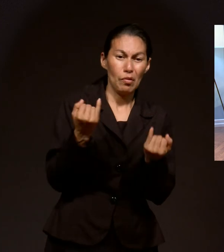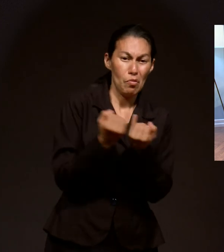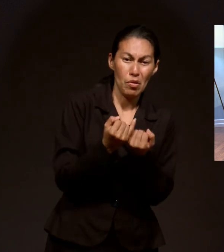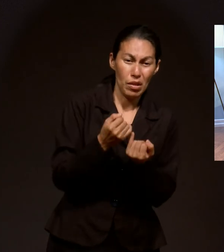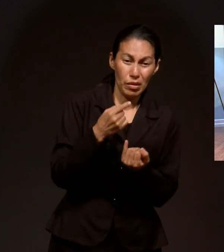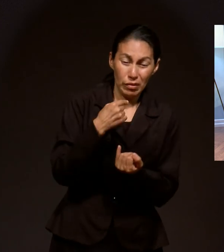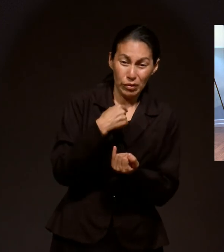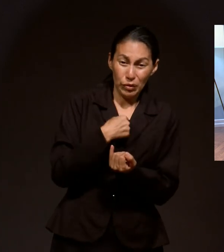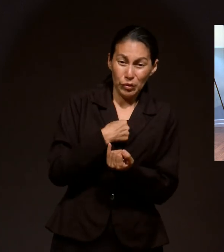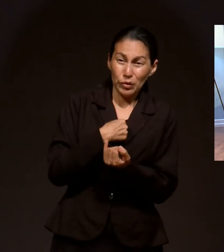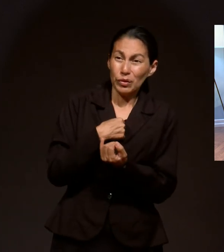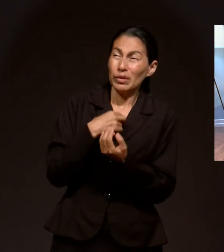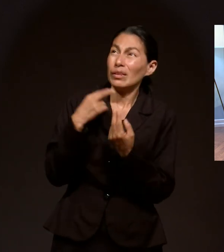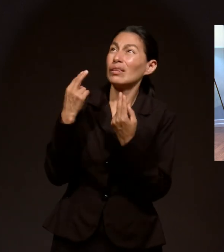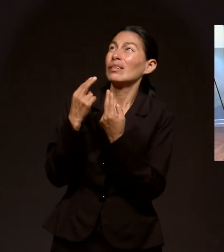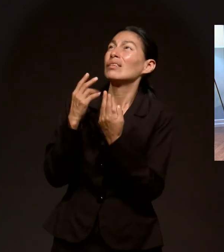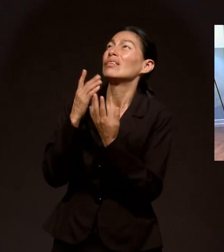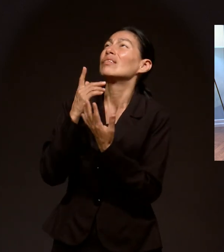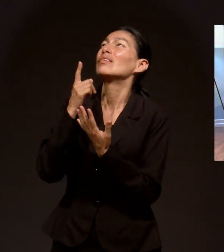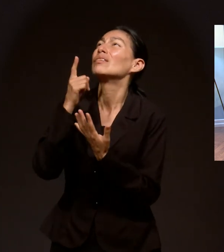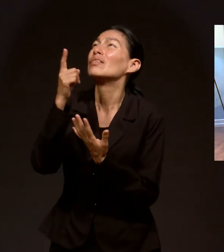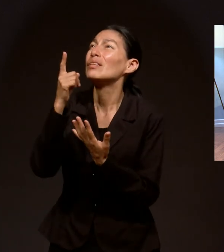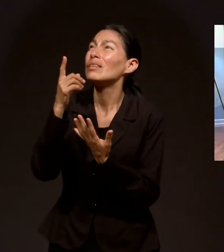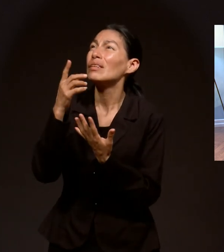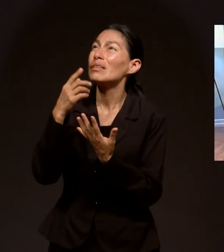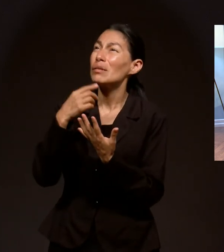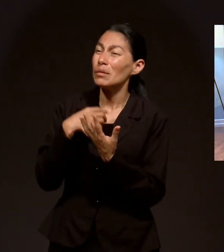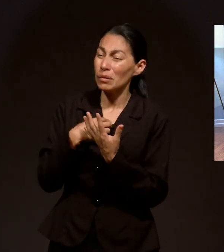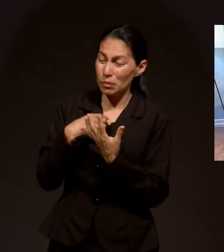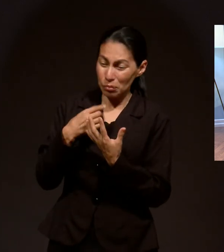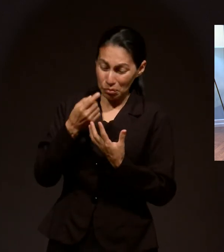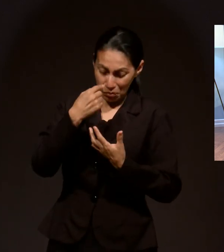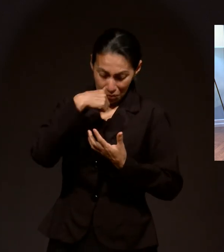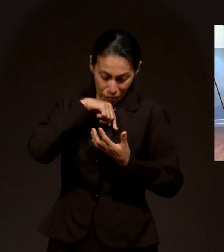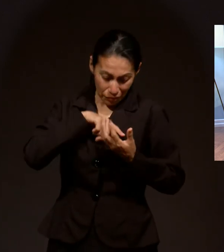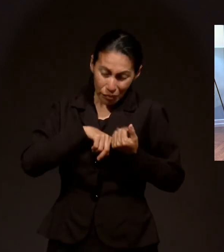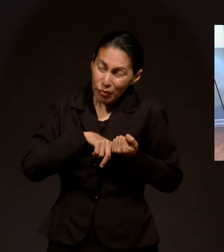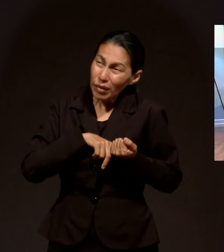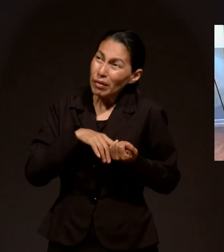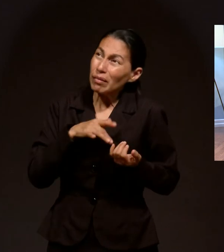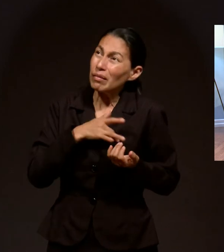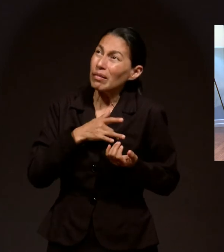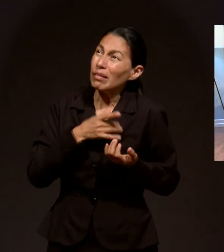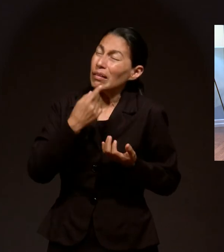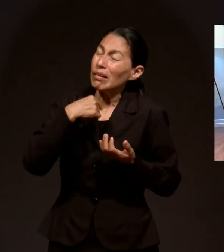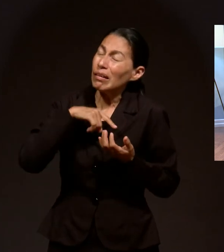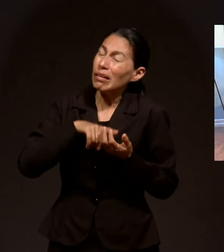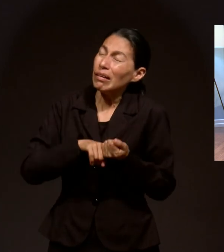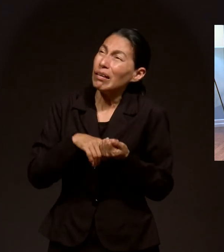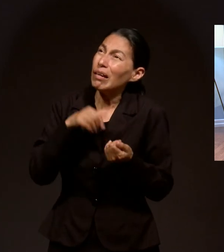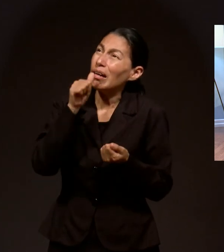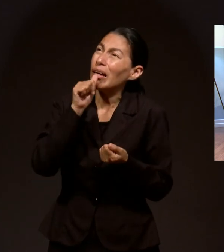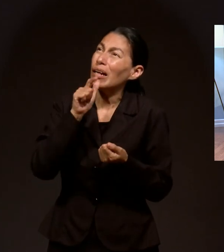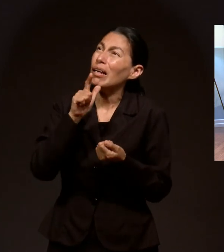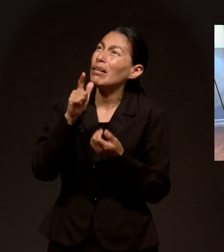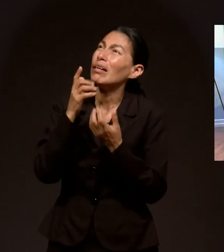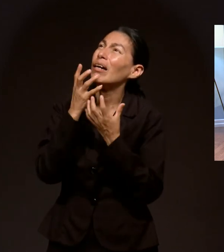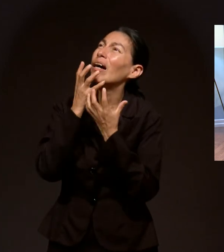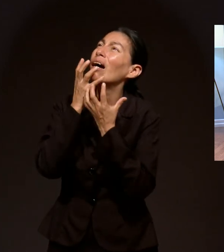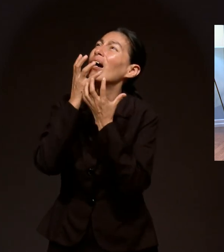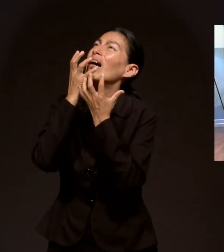vivo. Y hay mucha gente que está pasando por situaciones de pérdida de un ser querido.